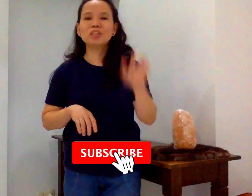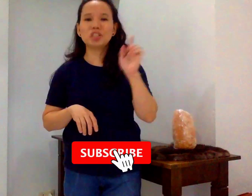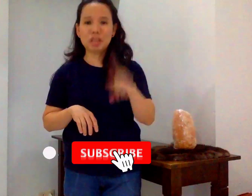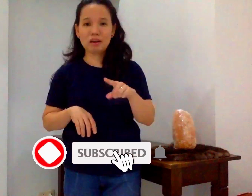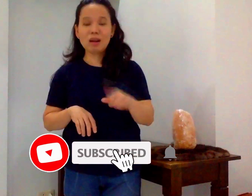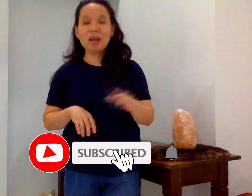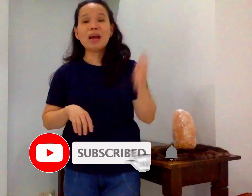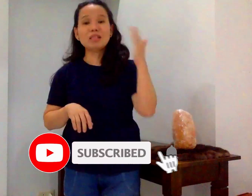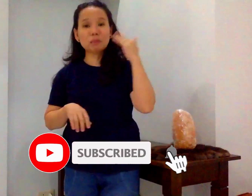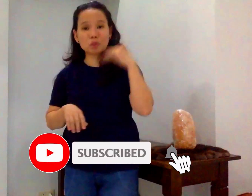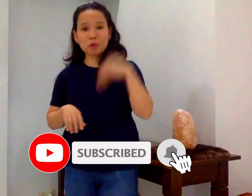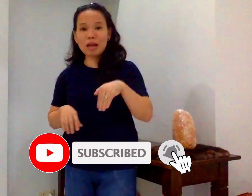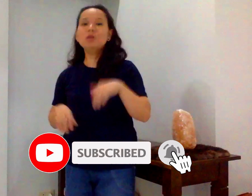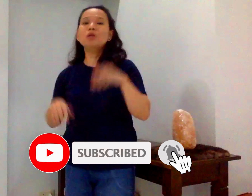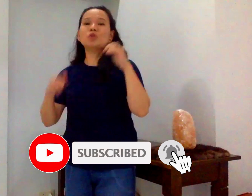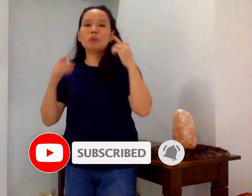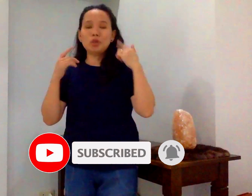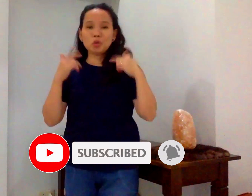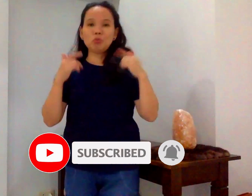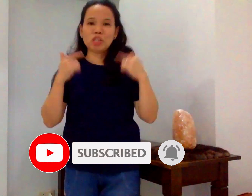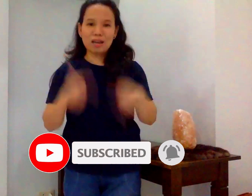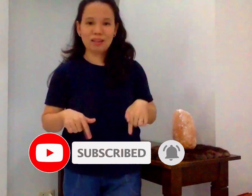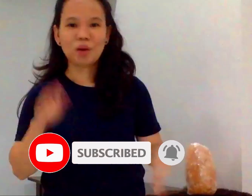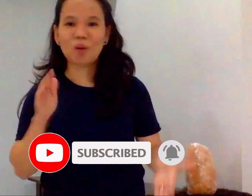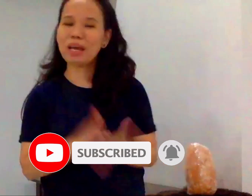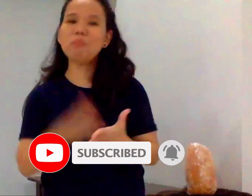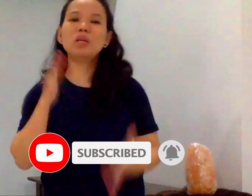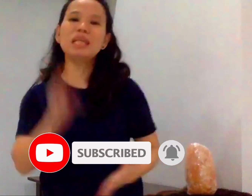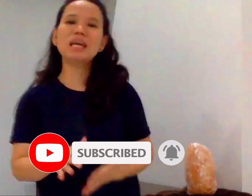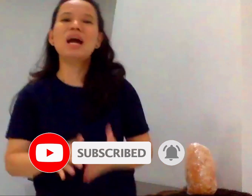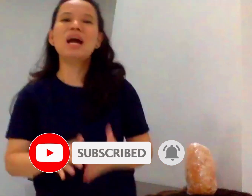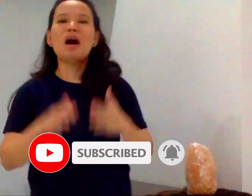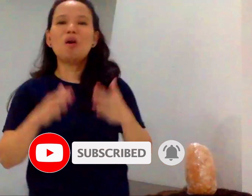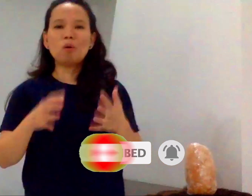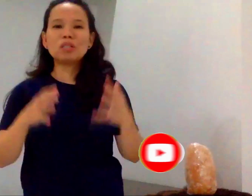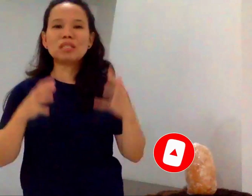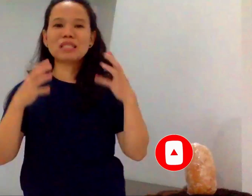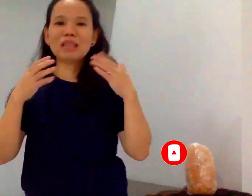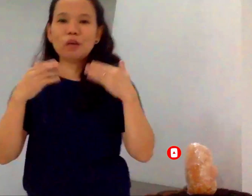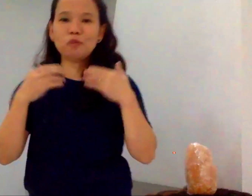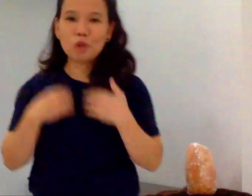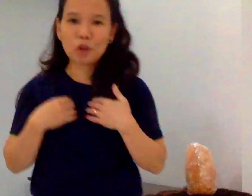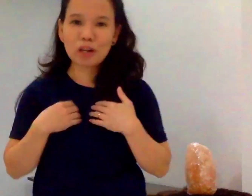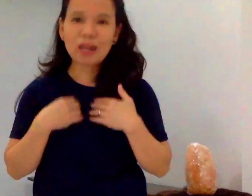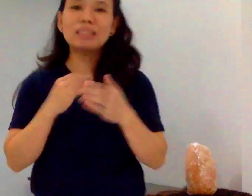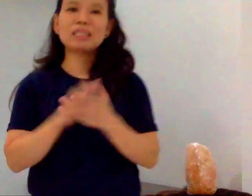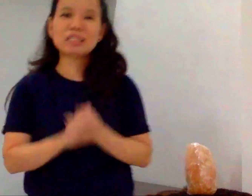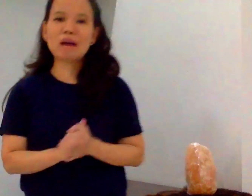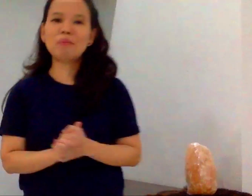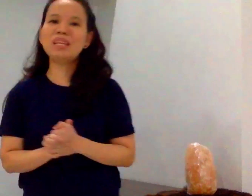share, and subscribe to my YouTube channel. Okay? muli ako po si Cynthia Fuller at nagsasabi ng